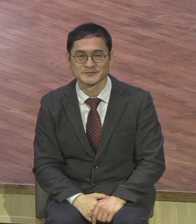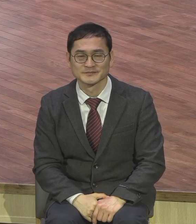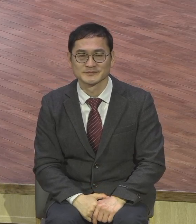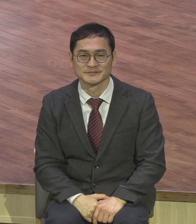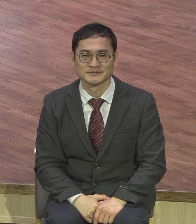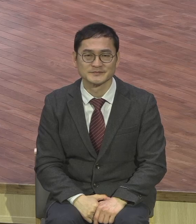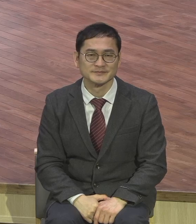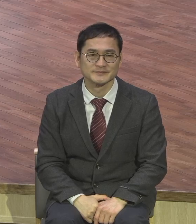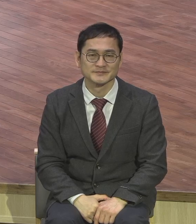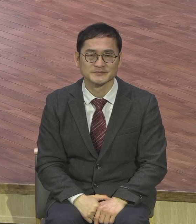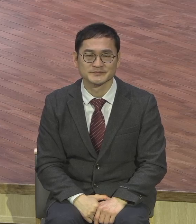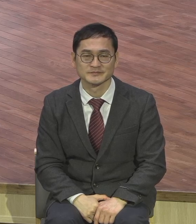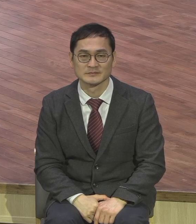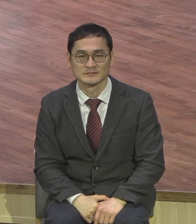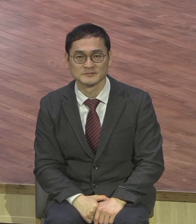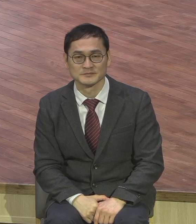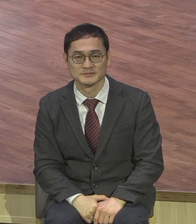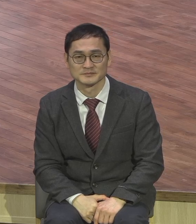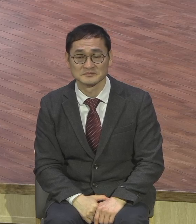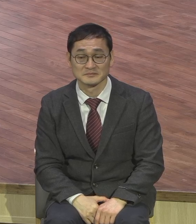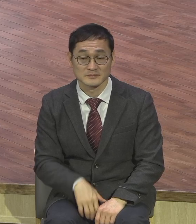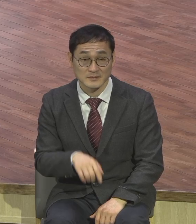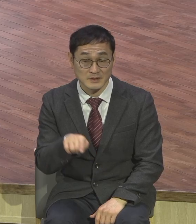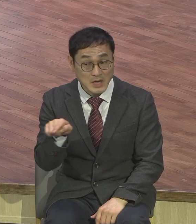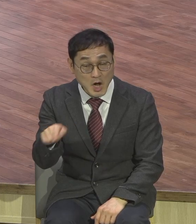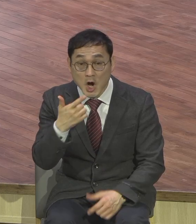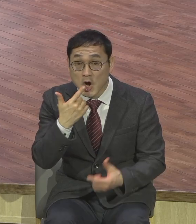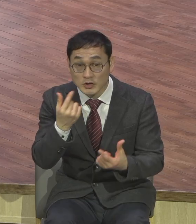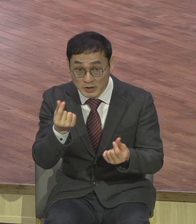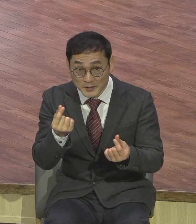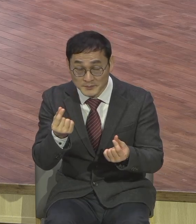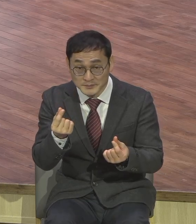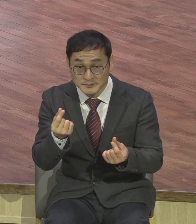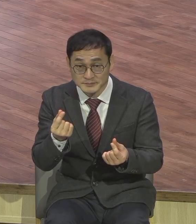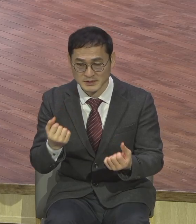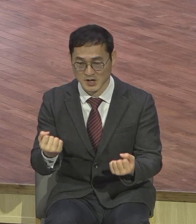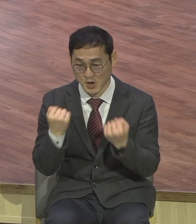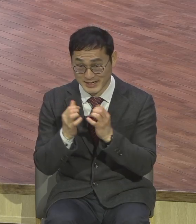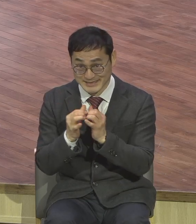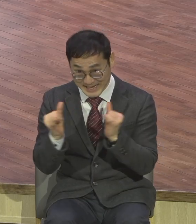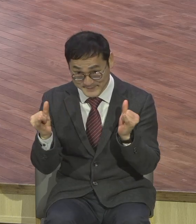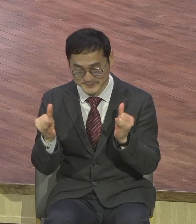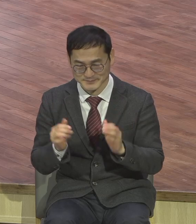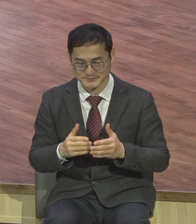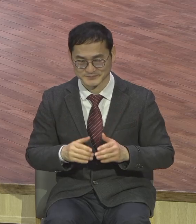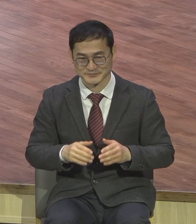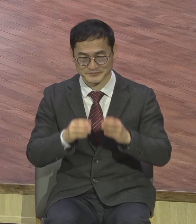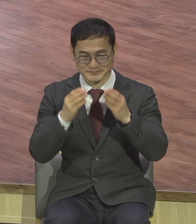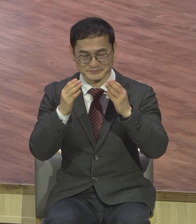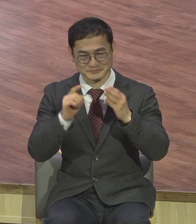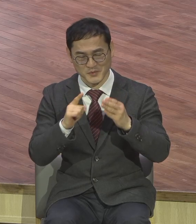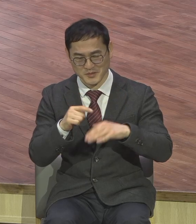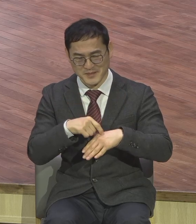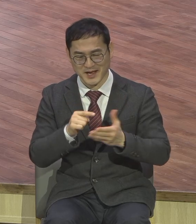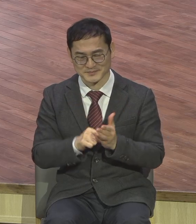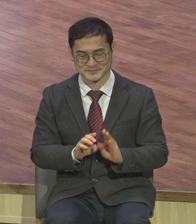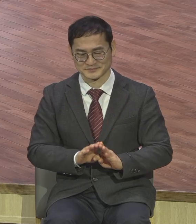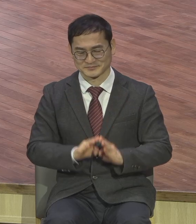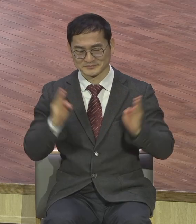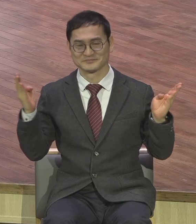그냥 넘어가요 다시 말하면 건강한 사람은요 수용력이 커져요 수용력 커지 다 수용합니다 수용